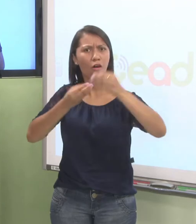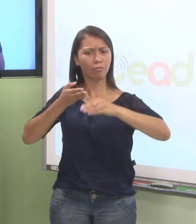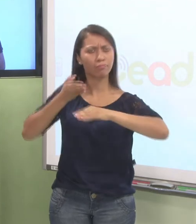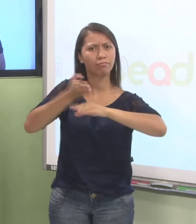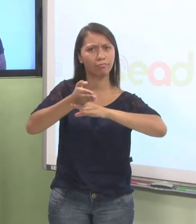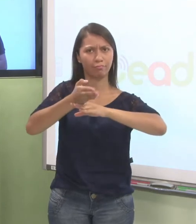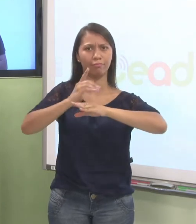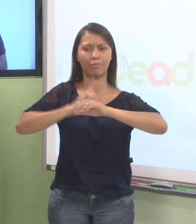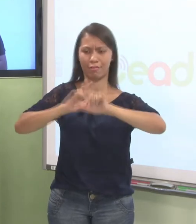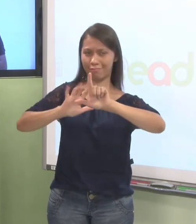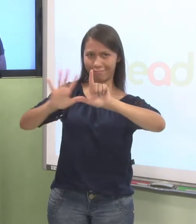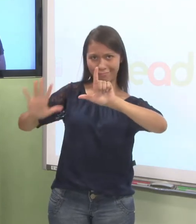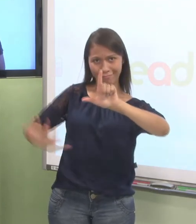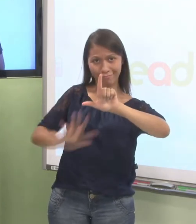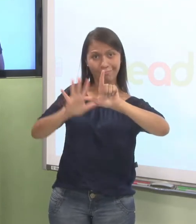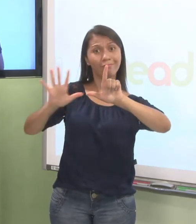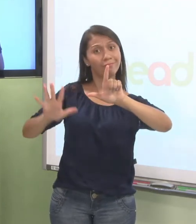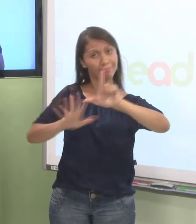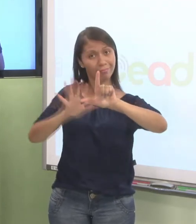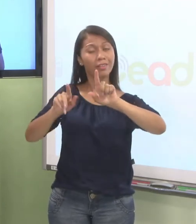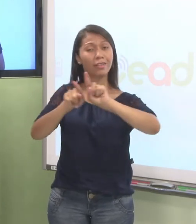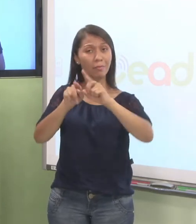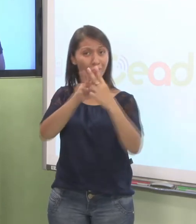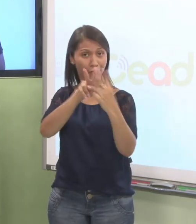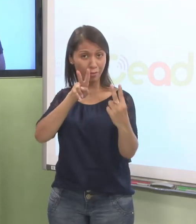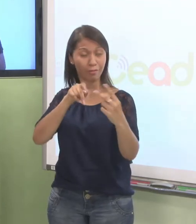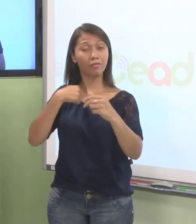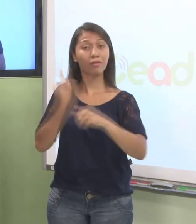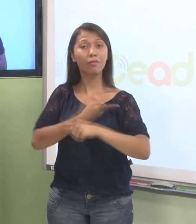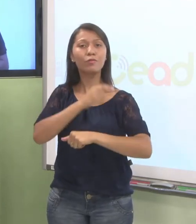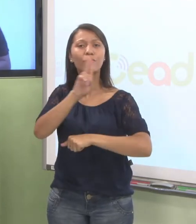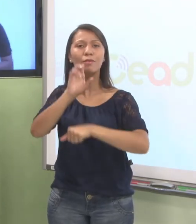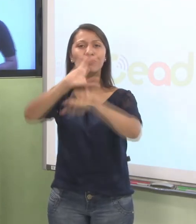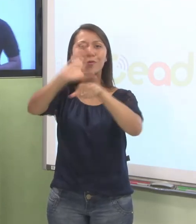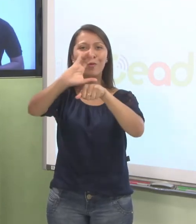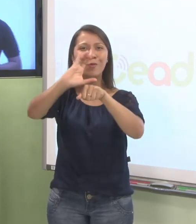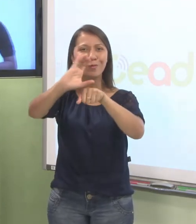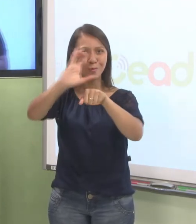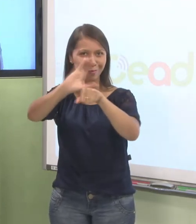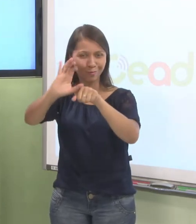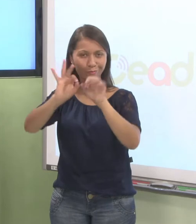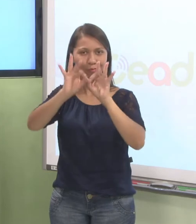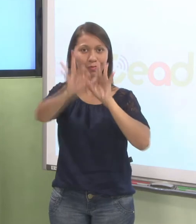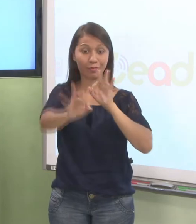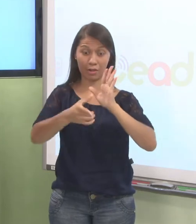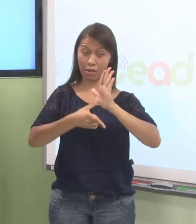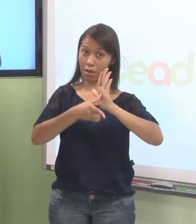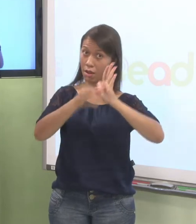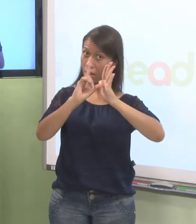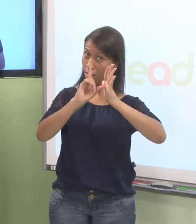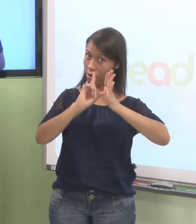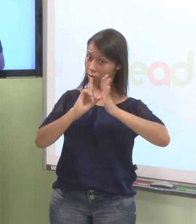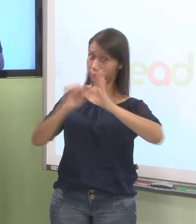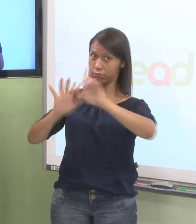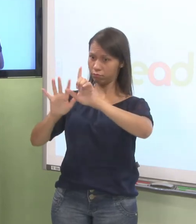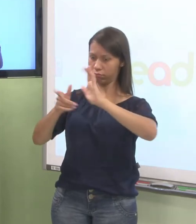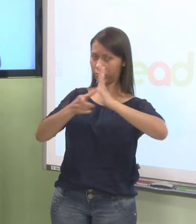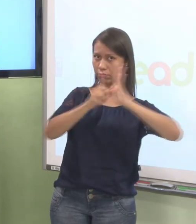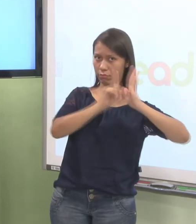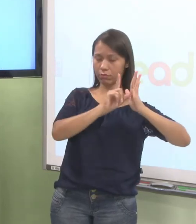aprendizagem que utilizamos nos nossos cursos à distância. Antes de tudo, iremos acessar o portal do SEAD e FNMG, porque é através